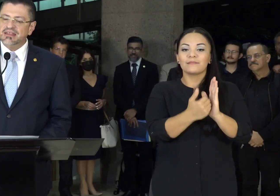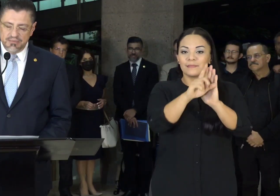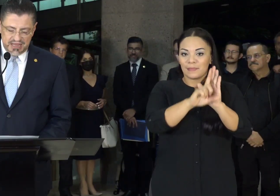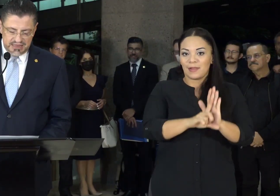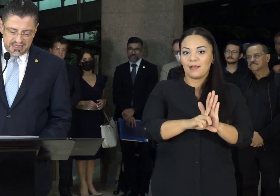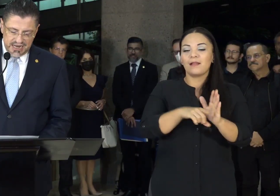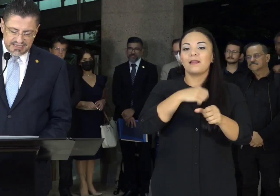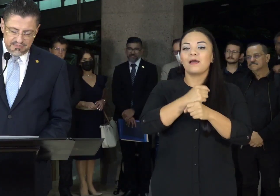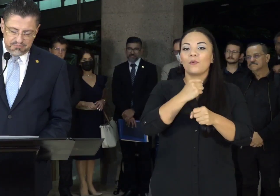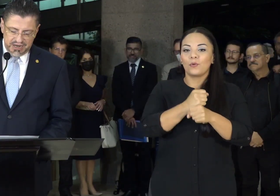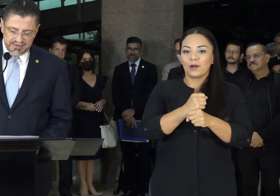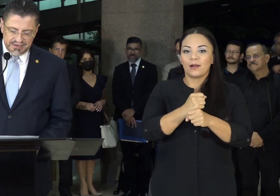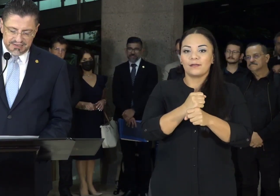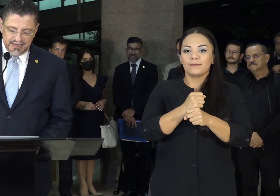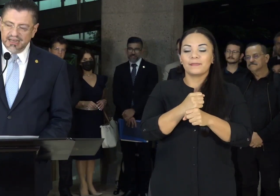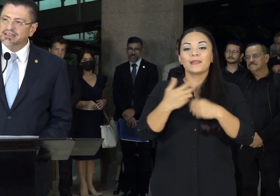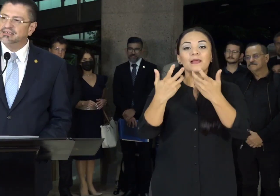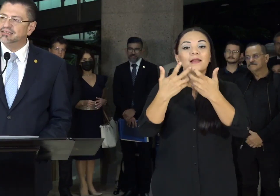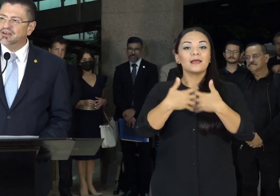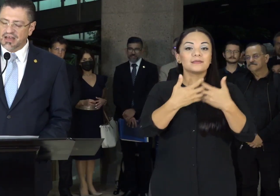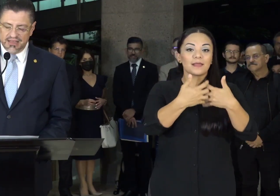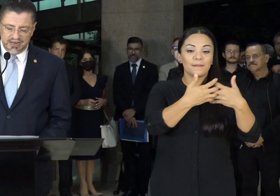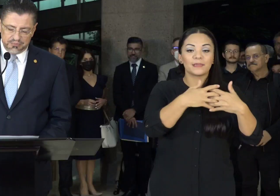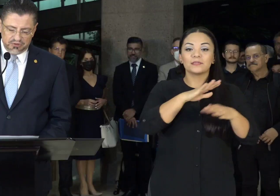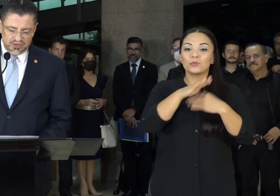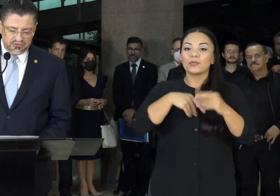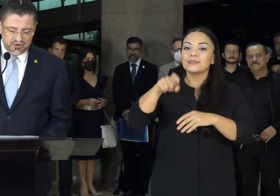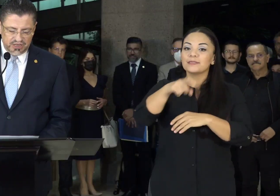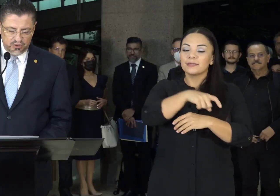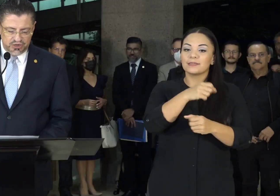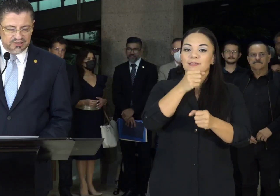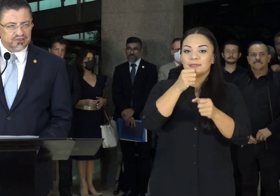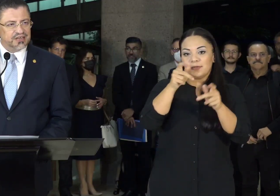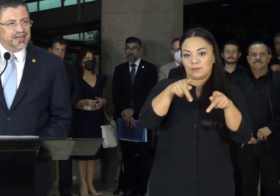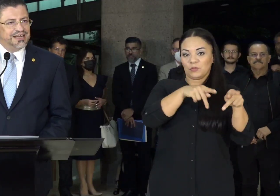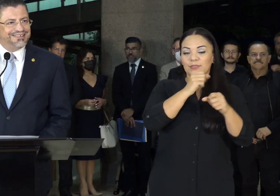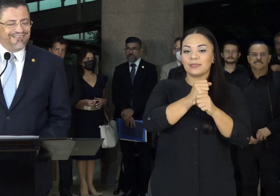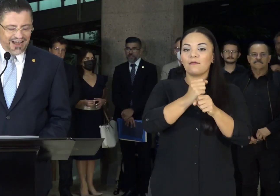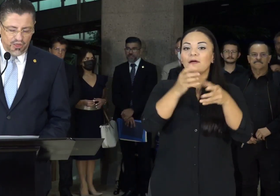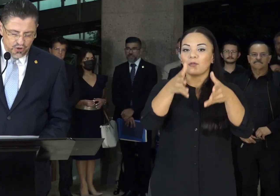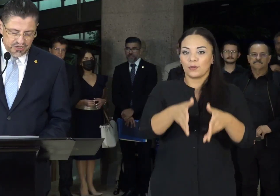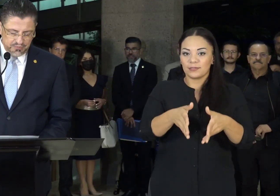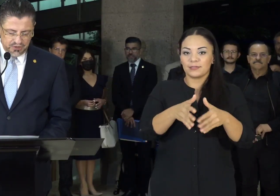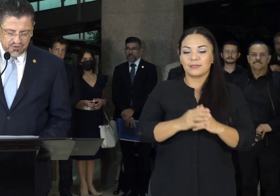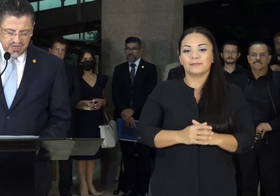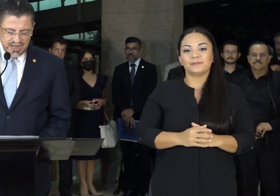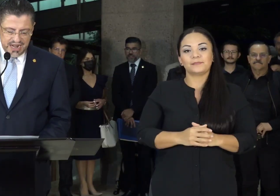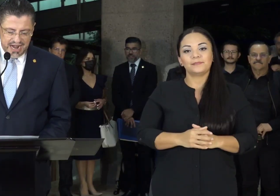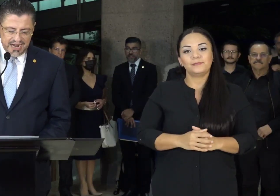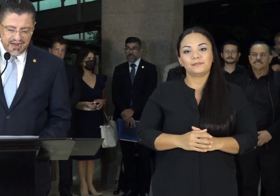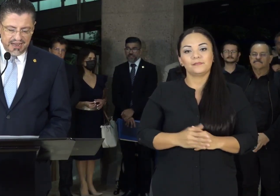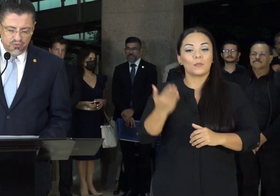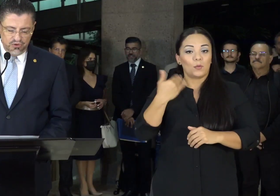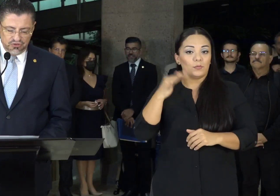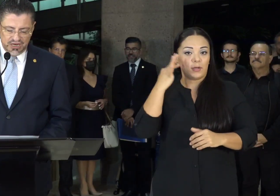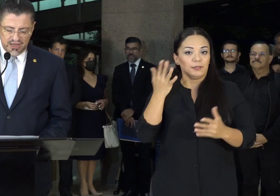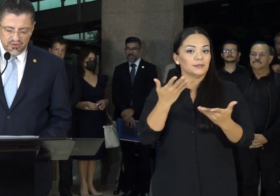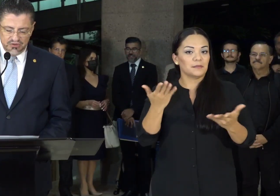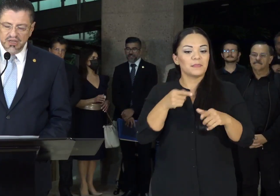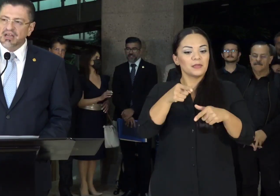Evidentemente, las empresas y las necesidades de las personas trabajadoras han